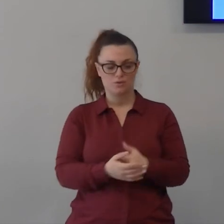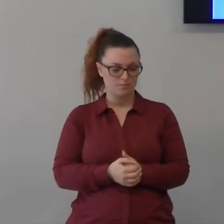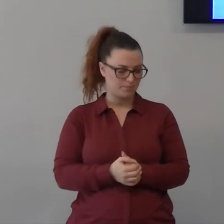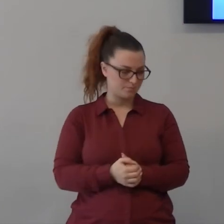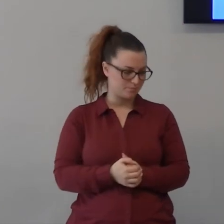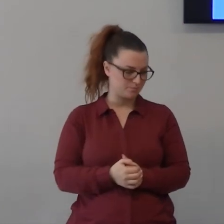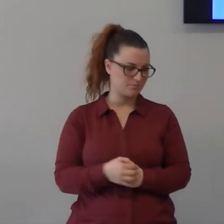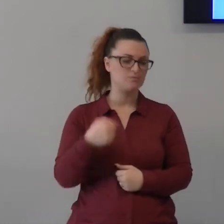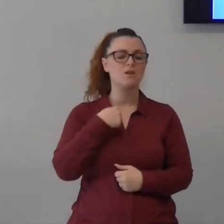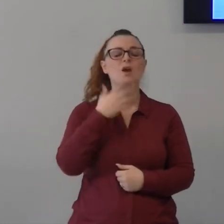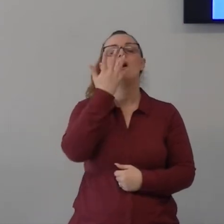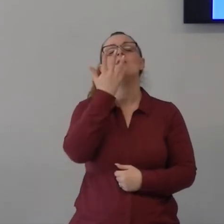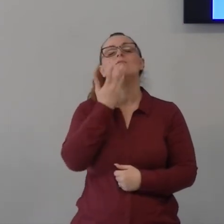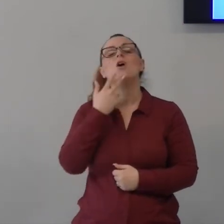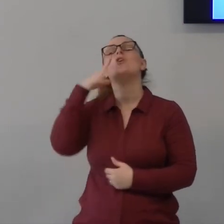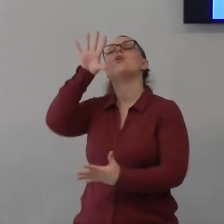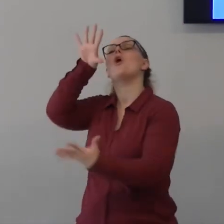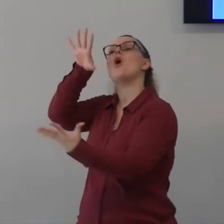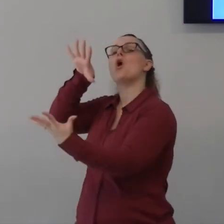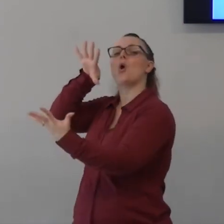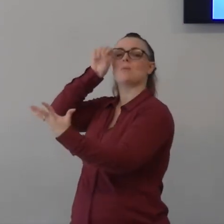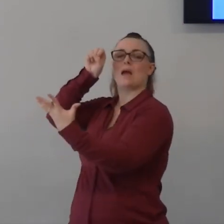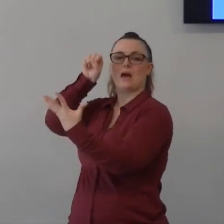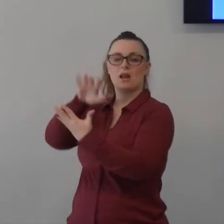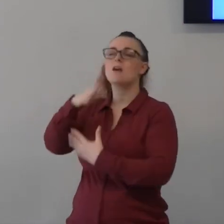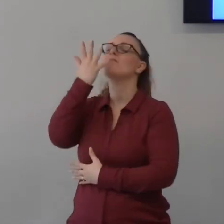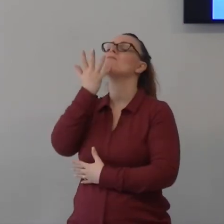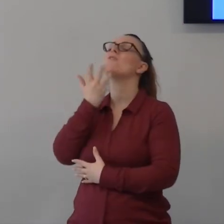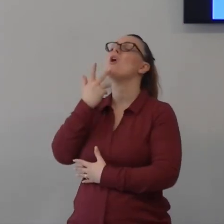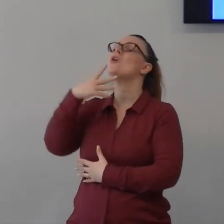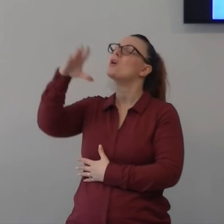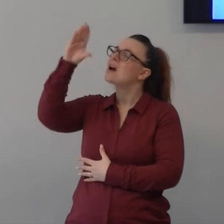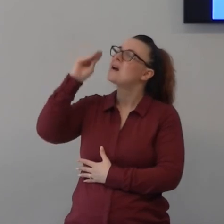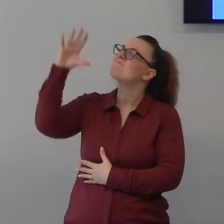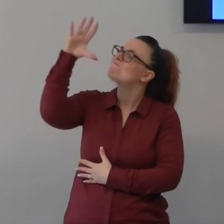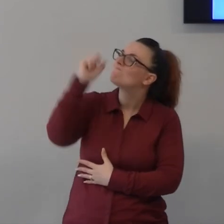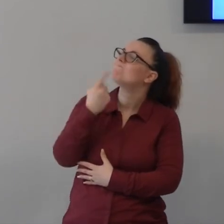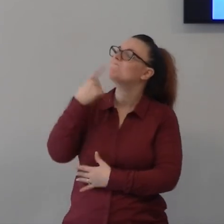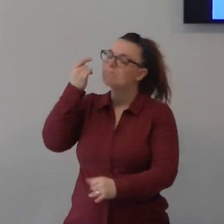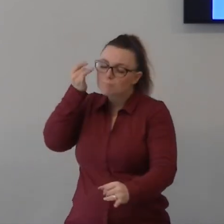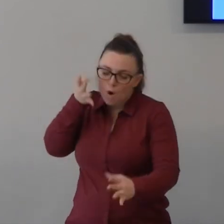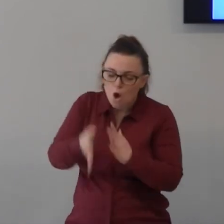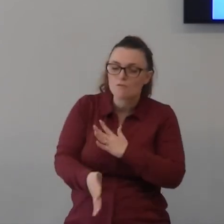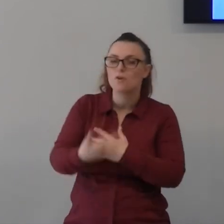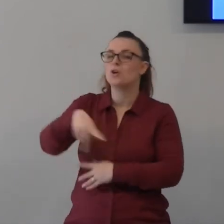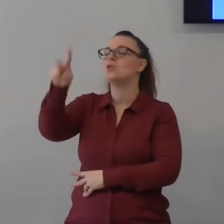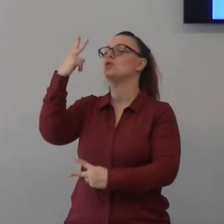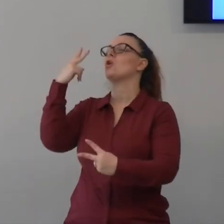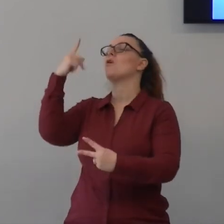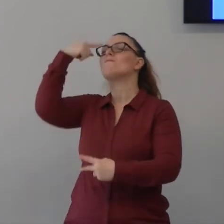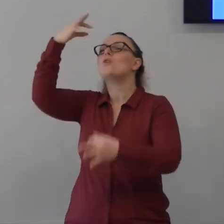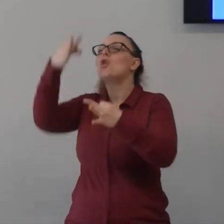io voglio prendere il modello da te voglio prendere gli esempi da te voglio conoscere di più la tua volontà su me